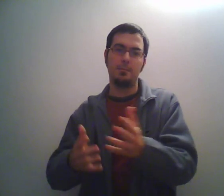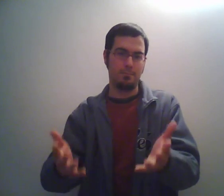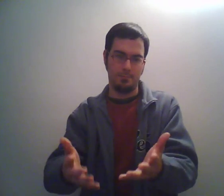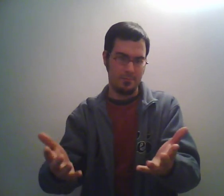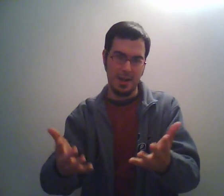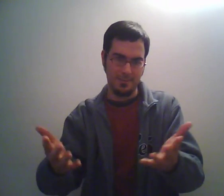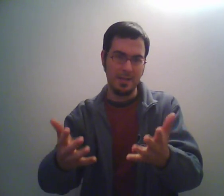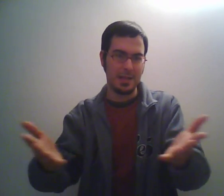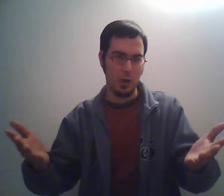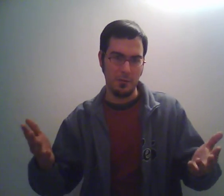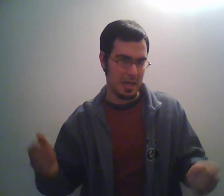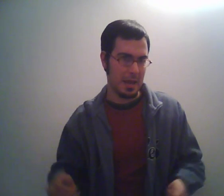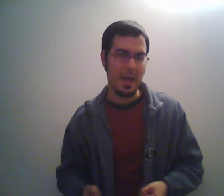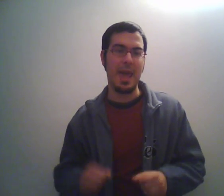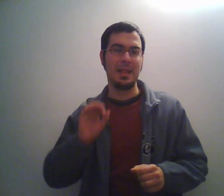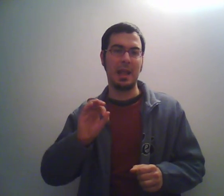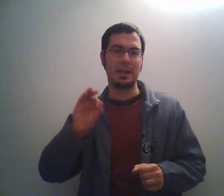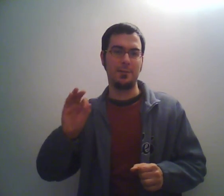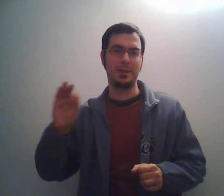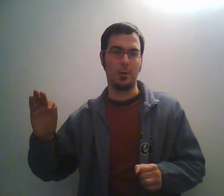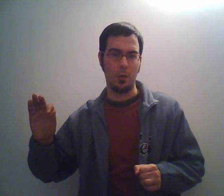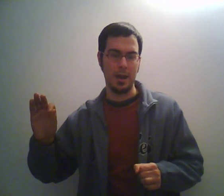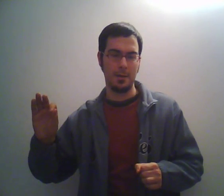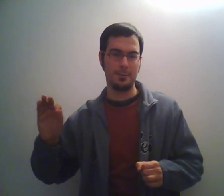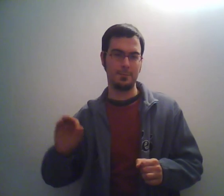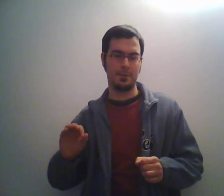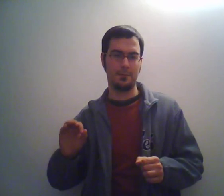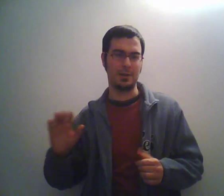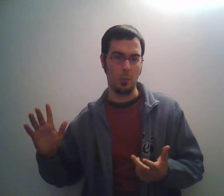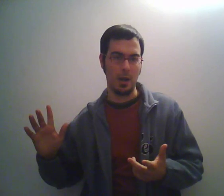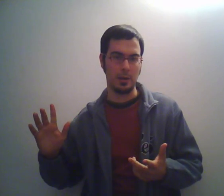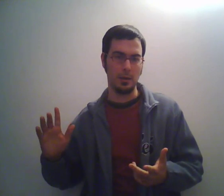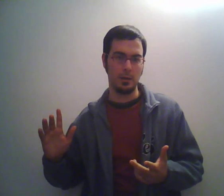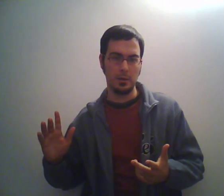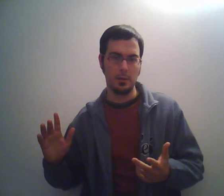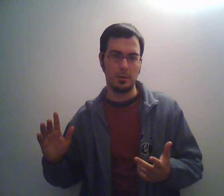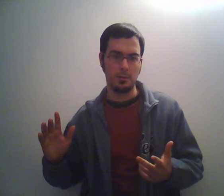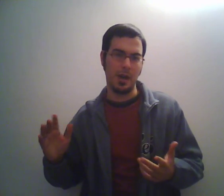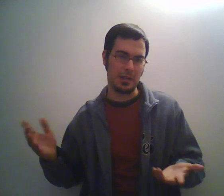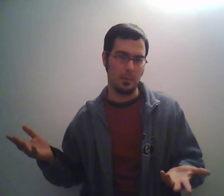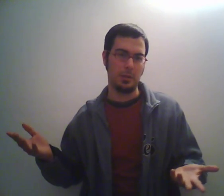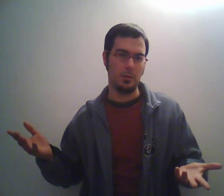ma andatevelo a vedere Enter the Fatone Fatone avete capito